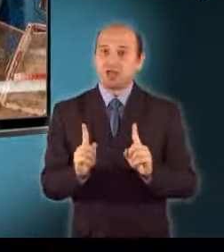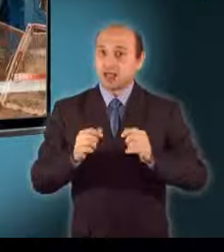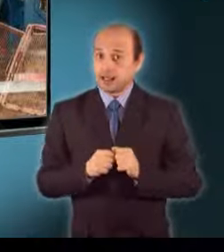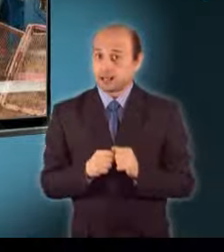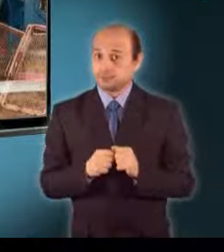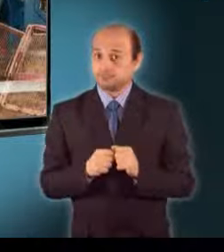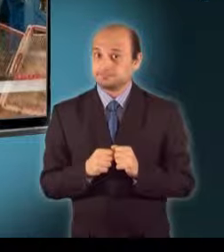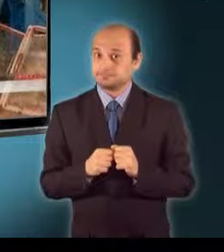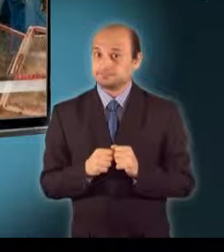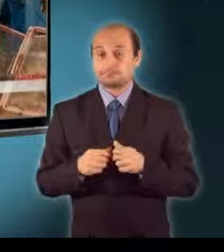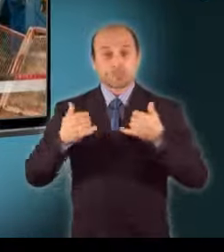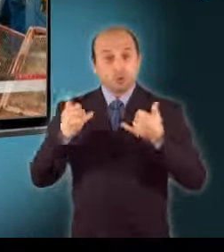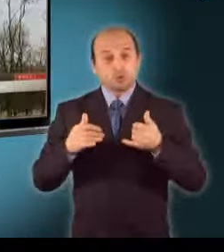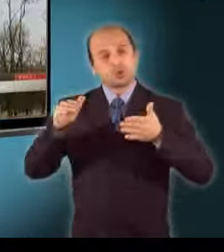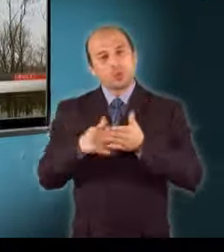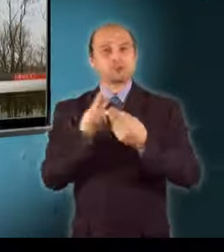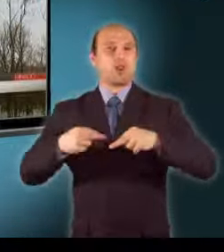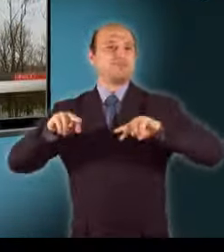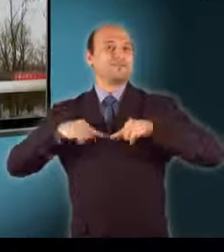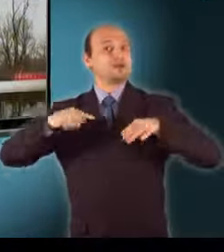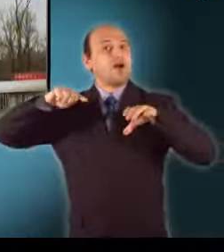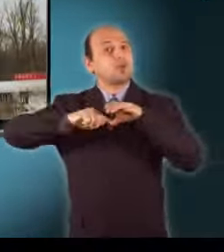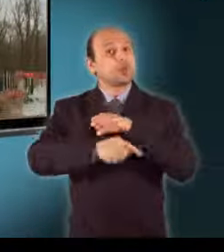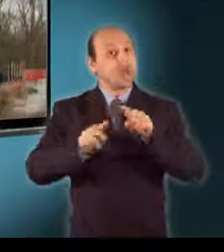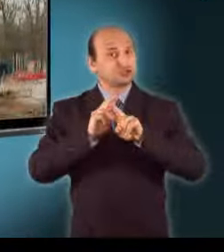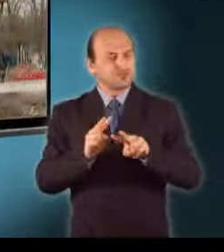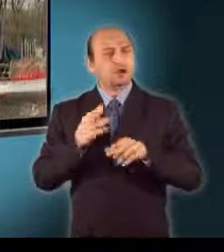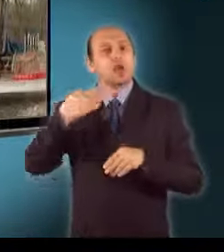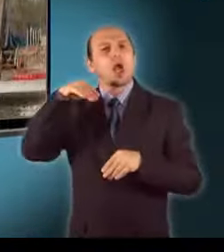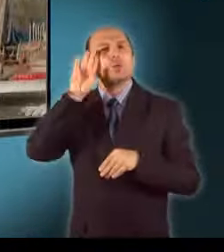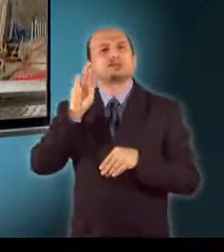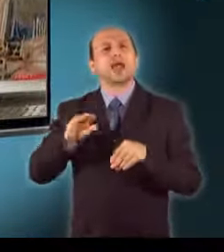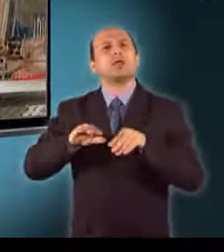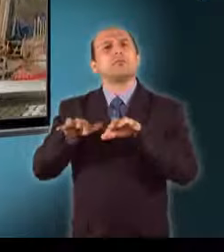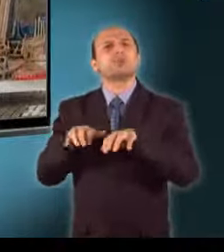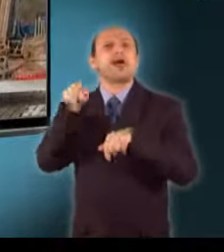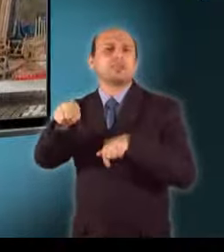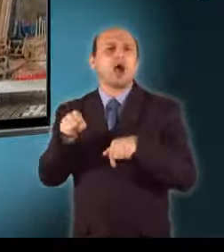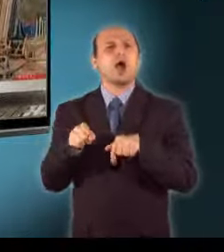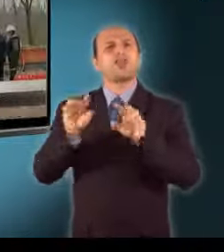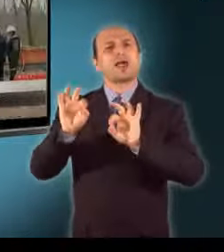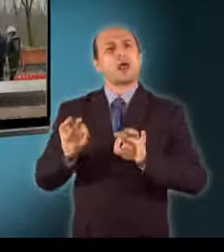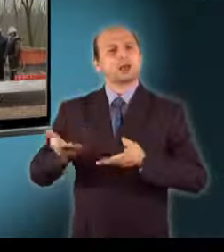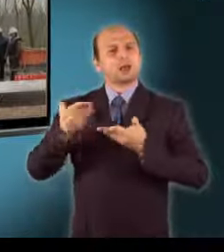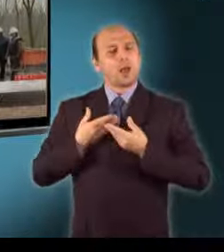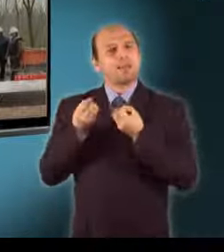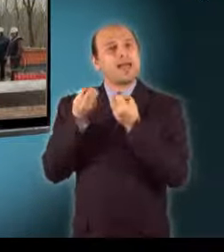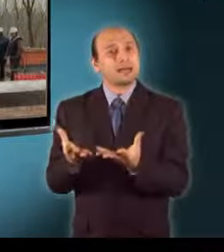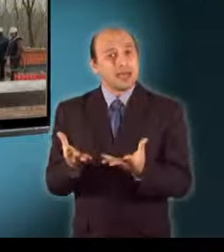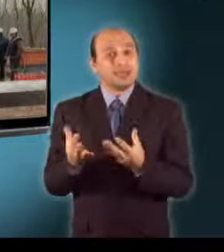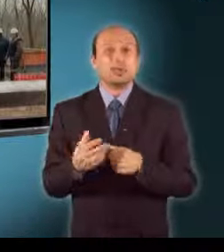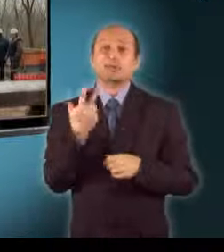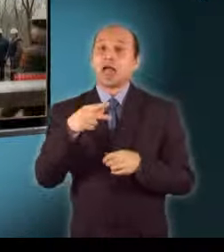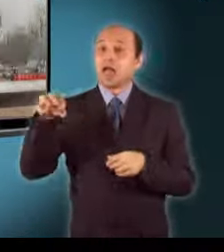Most újra fúrnak a hegy oldalában. Egy Ausztrál bányavállalat kapott engedélyt a kutatásokra Cserkut határában. Itt három kutató